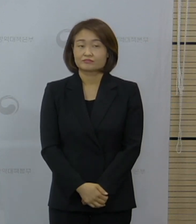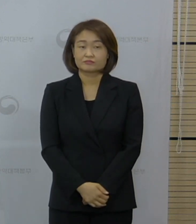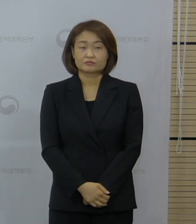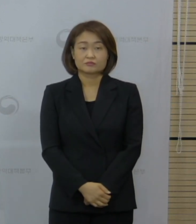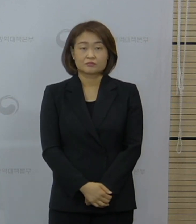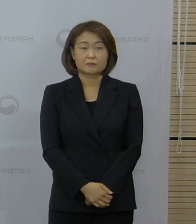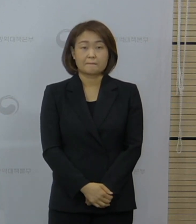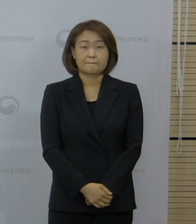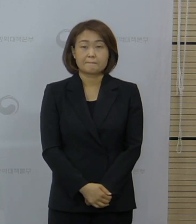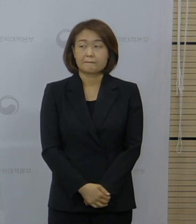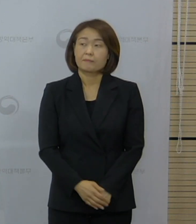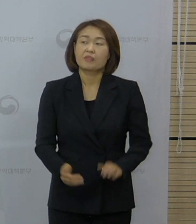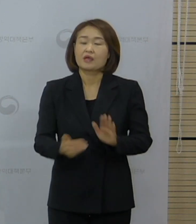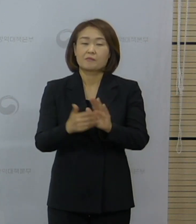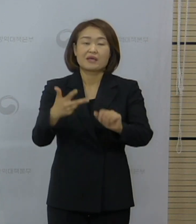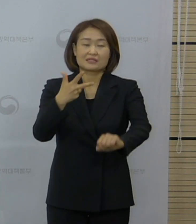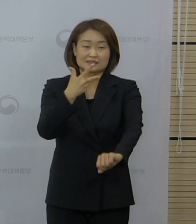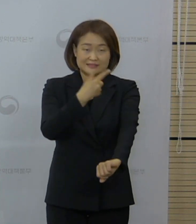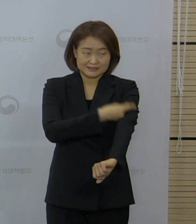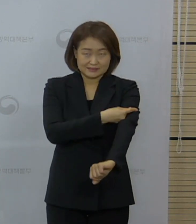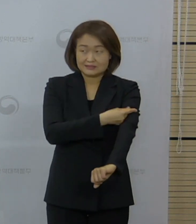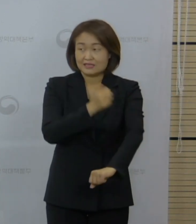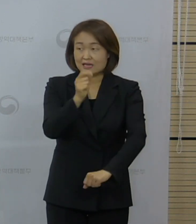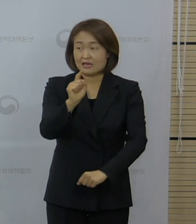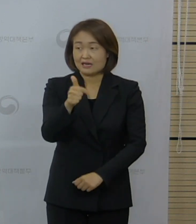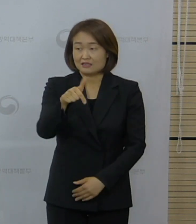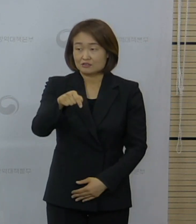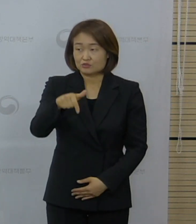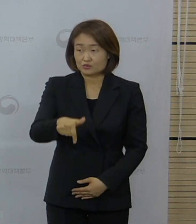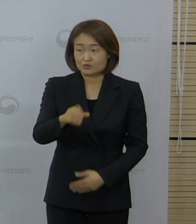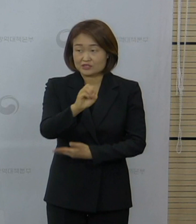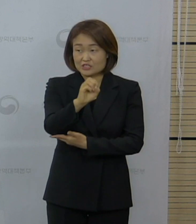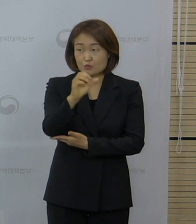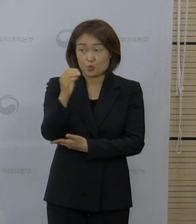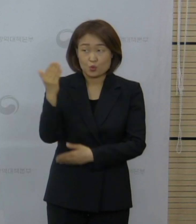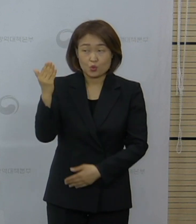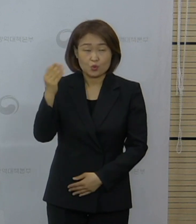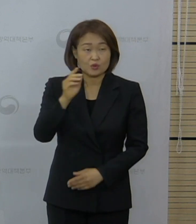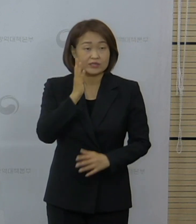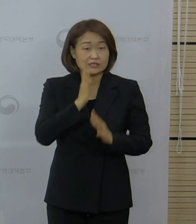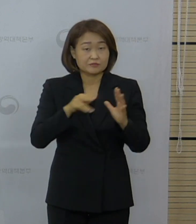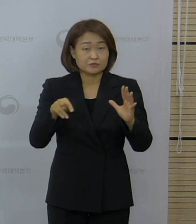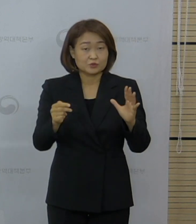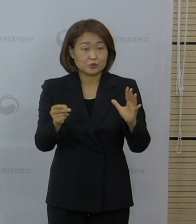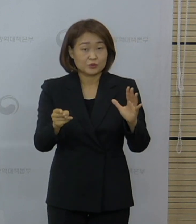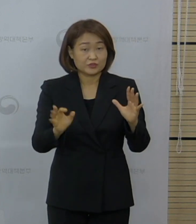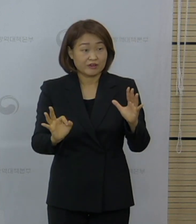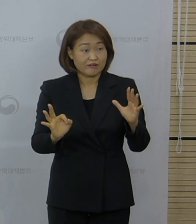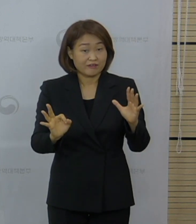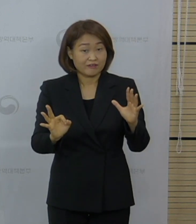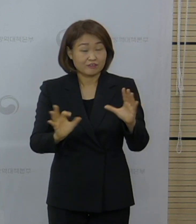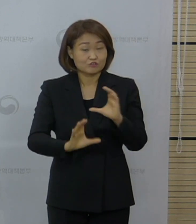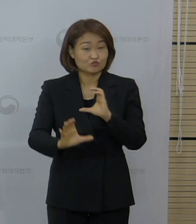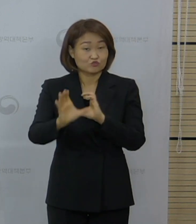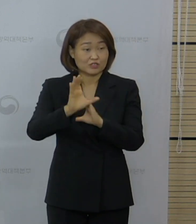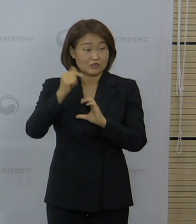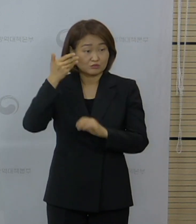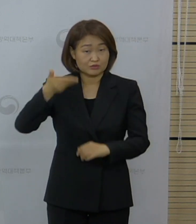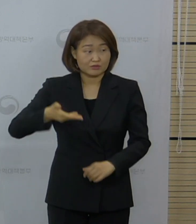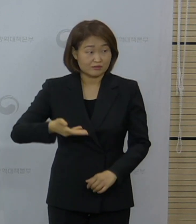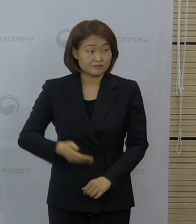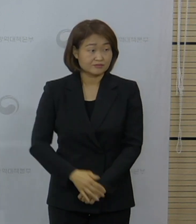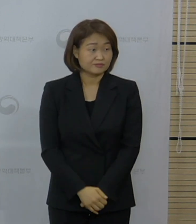먼저 백신 도입과 관련돼서 한국일보 임소영 기자님 질문 주신 내용 추가적으로 좀 질문 보내왔습니다.